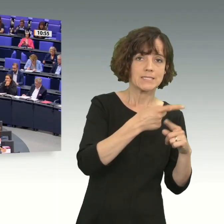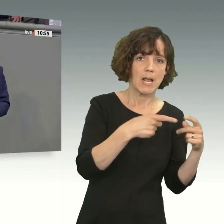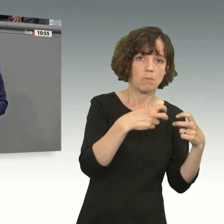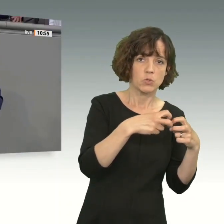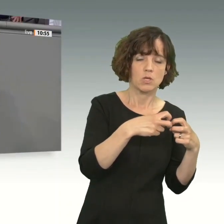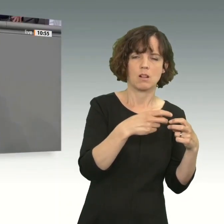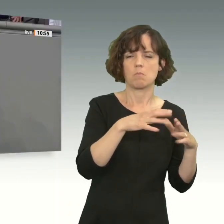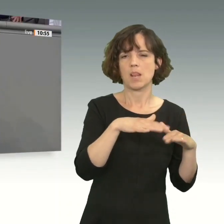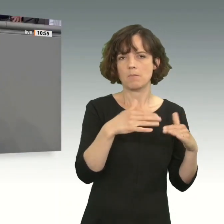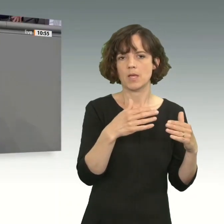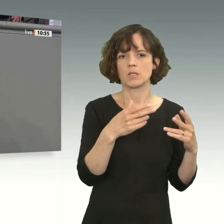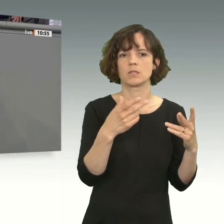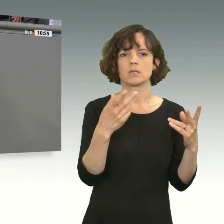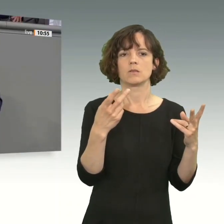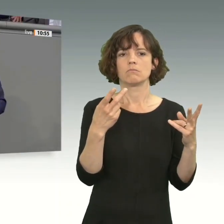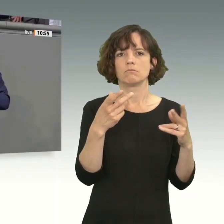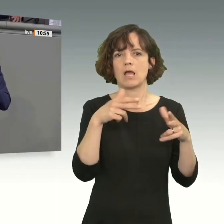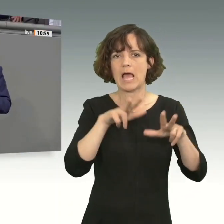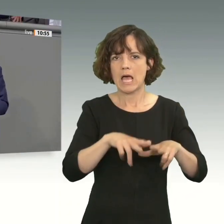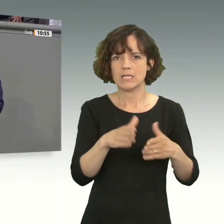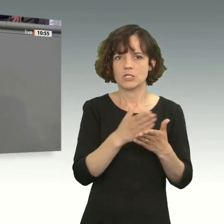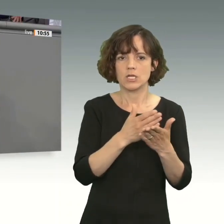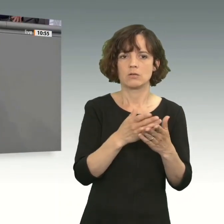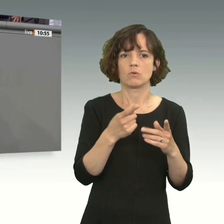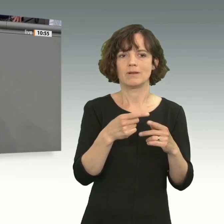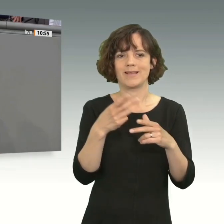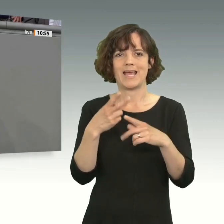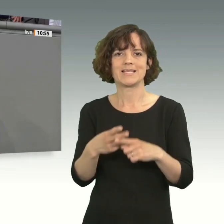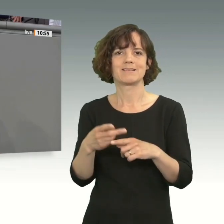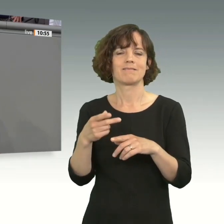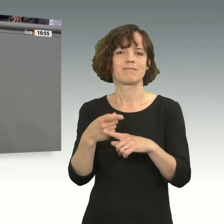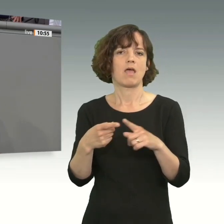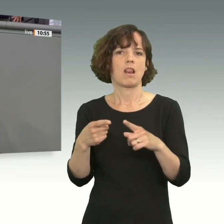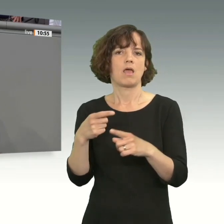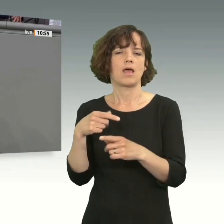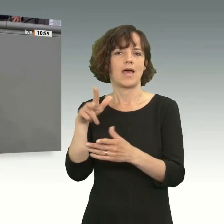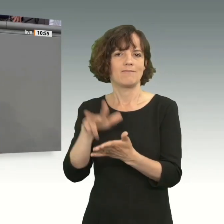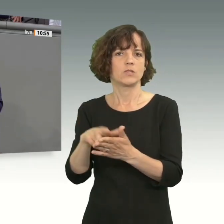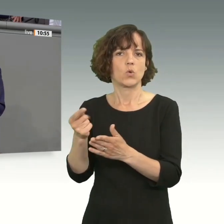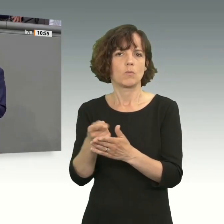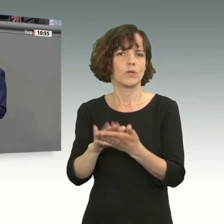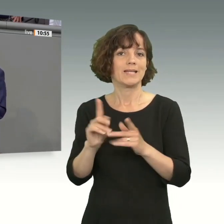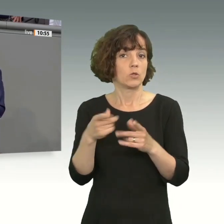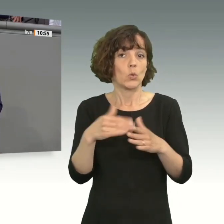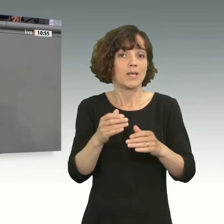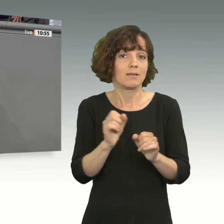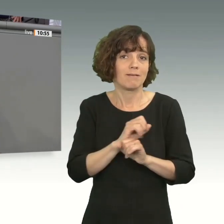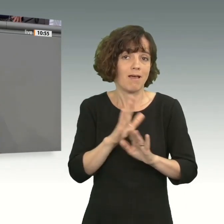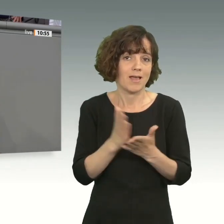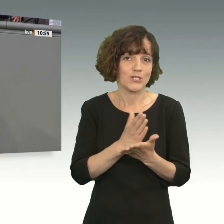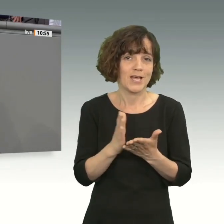also im Parlament und im Rat, entschieden wird und der anderen Teil in die Ratifikation kommen oder nicht. Das ist alles nicht entschieden.